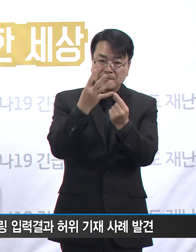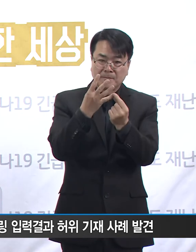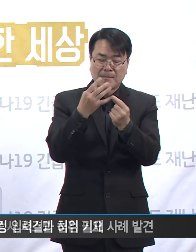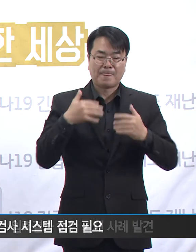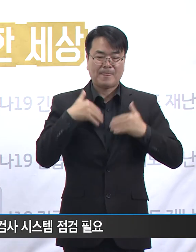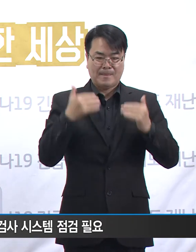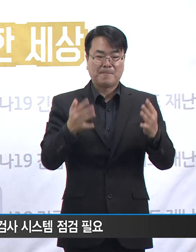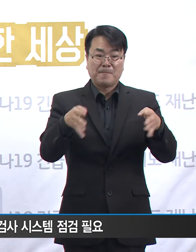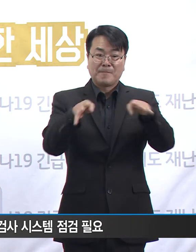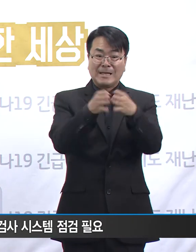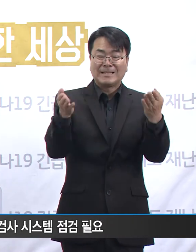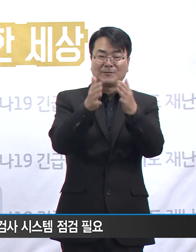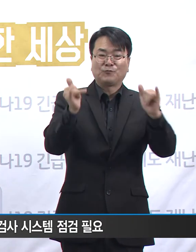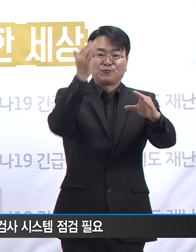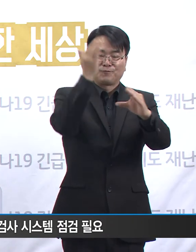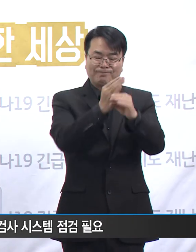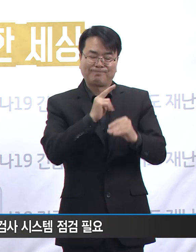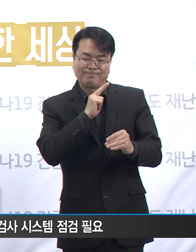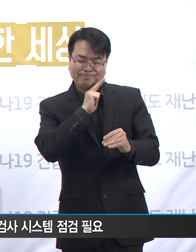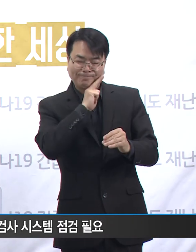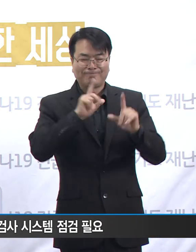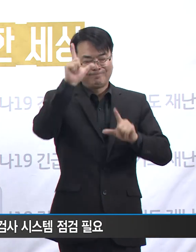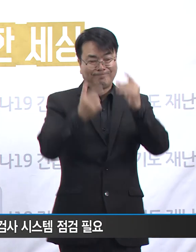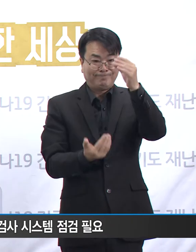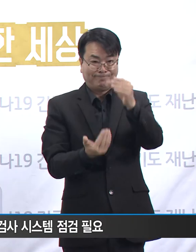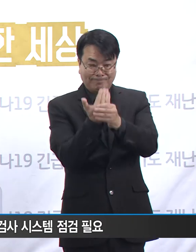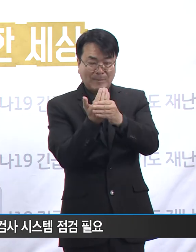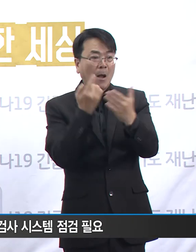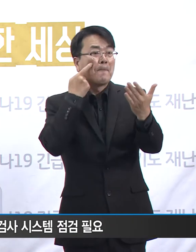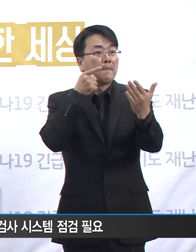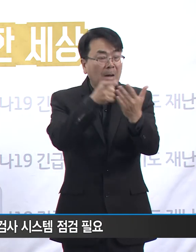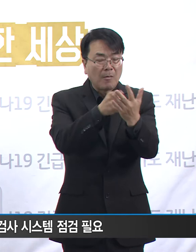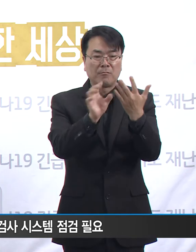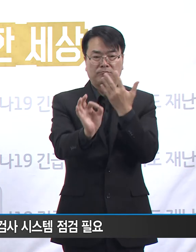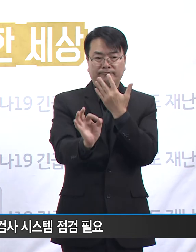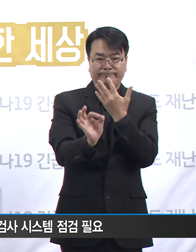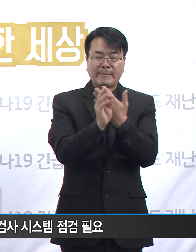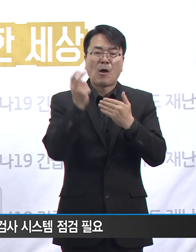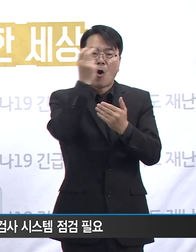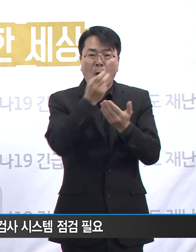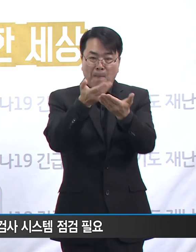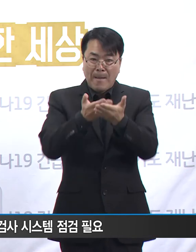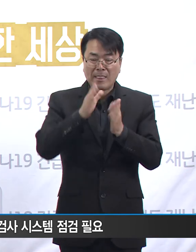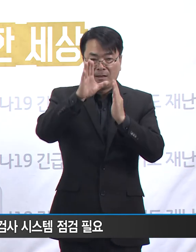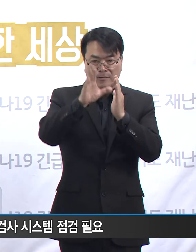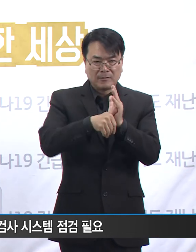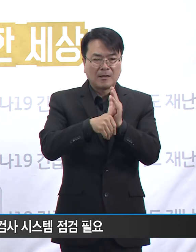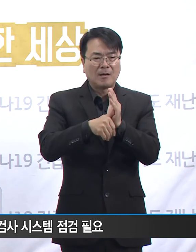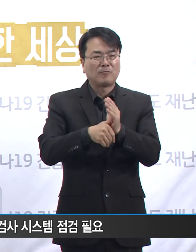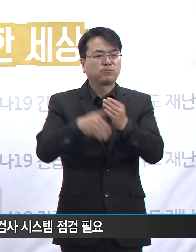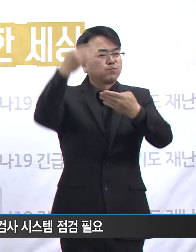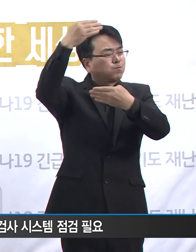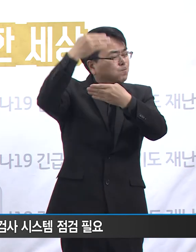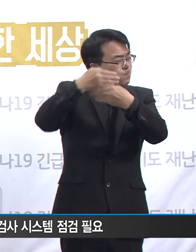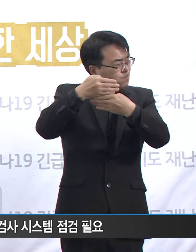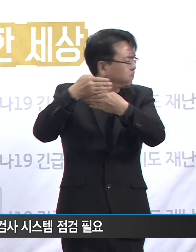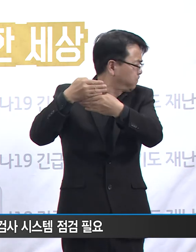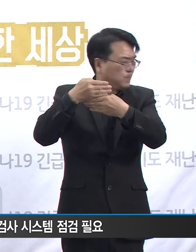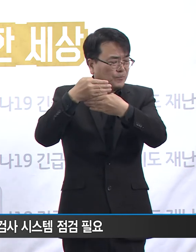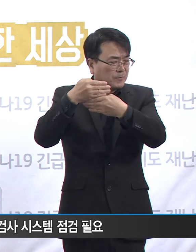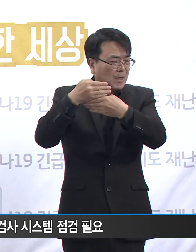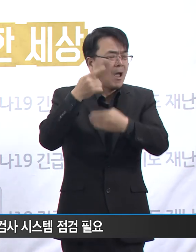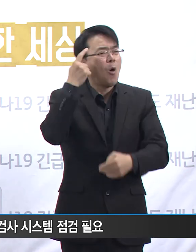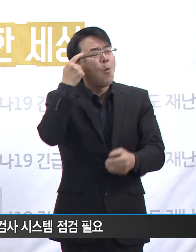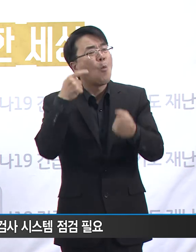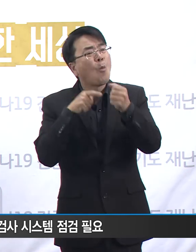취약시설의 근무 중 위심 증상이 발견되었을 때 검사를 받는 과정에 장벽이 있습니다. 가장